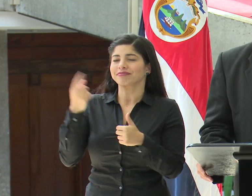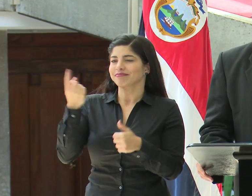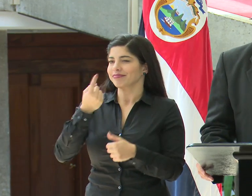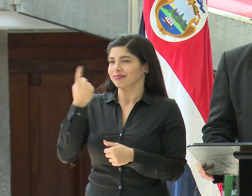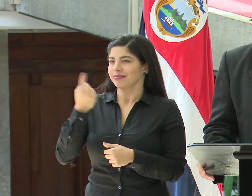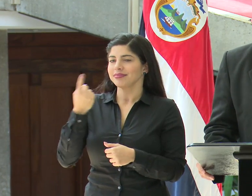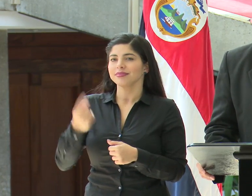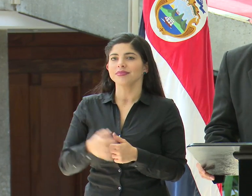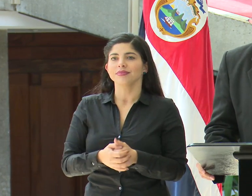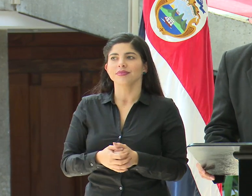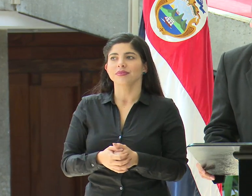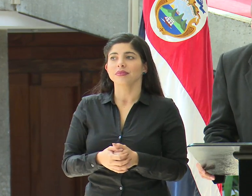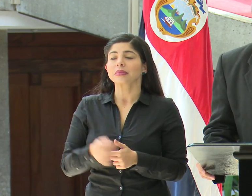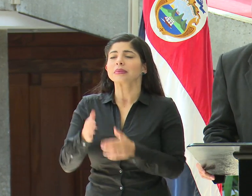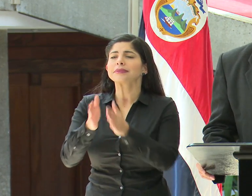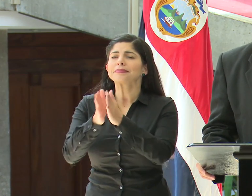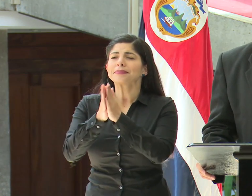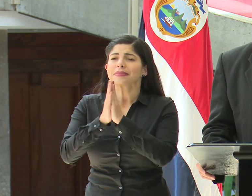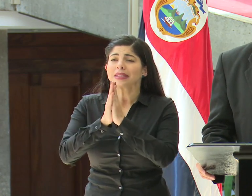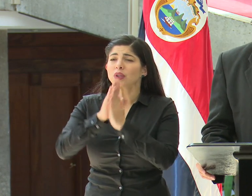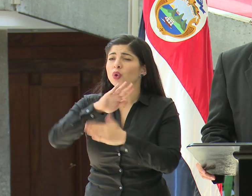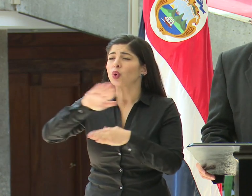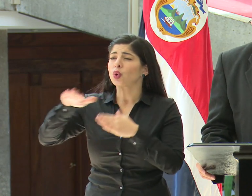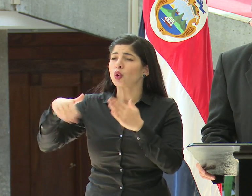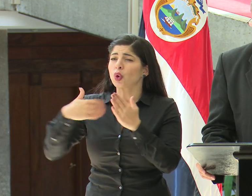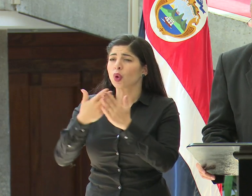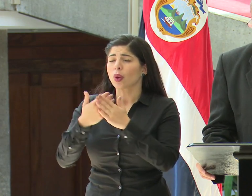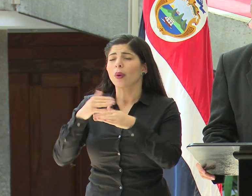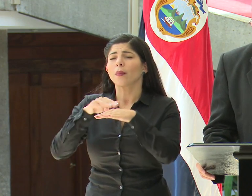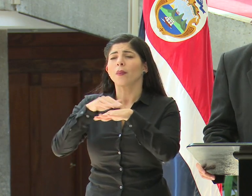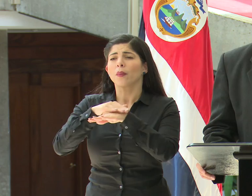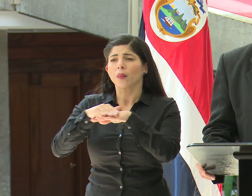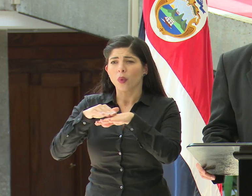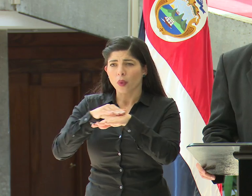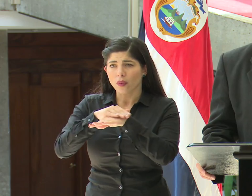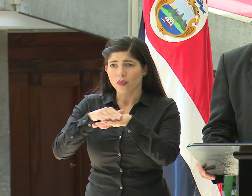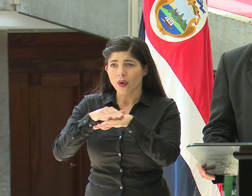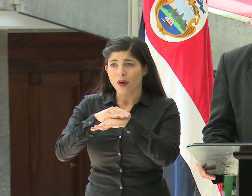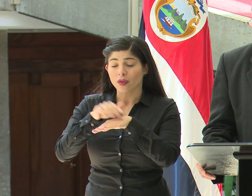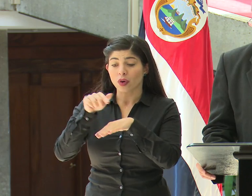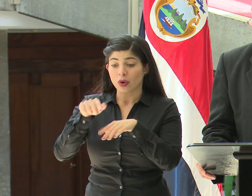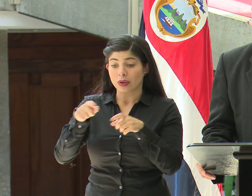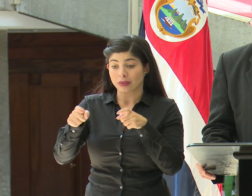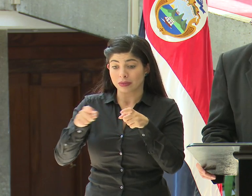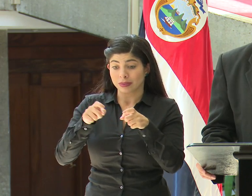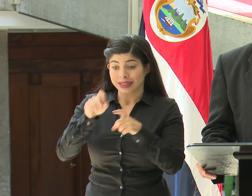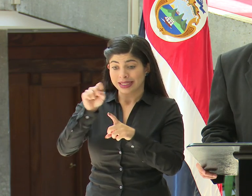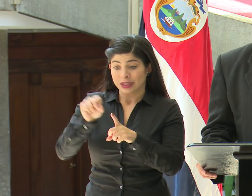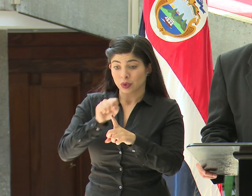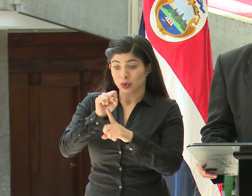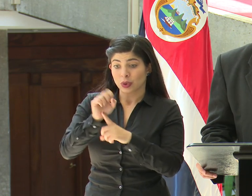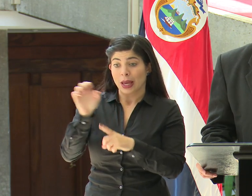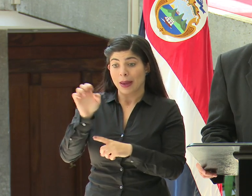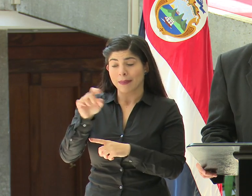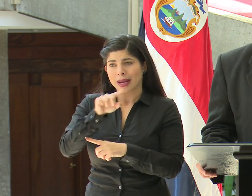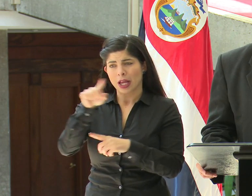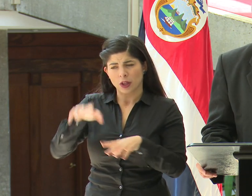hecho siempre, pedir a todos y todas que por favor tomemos este manejo de la situación de emergencia